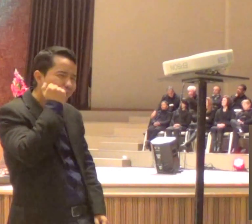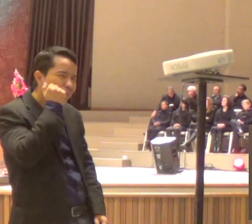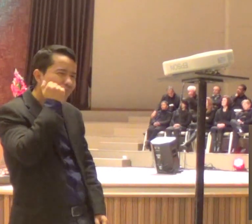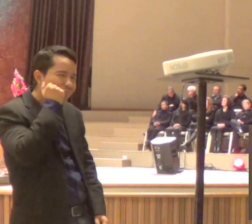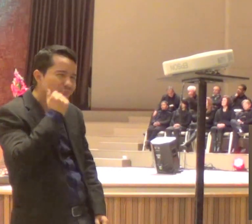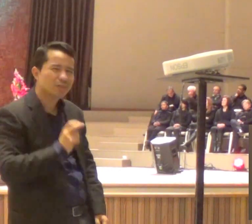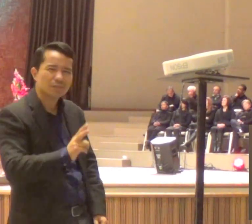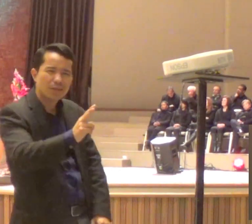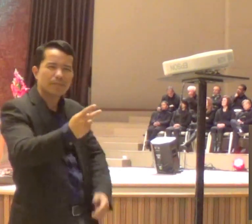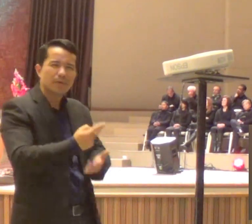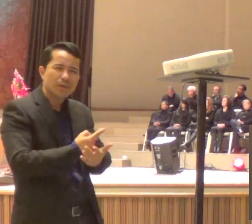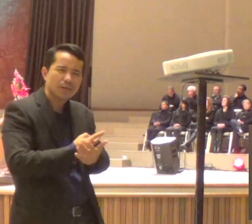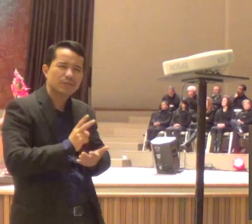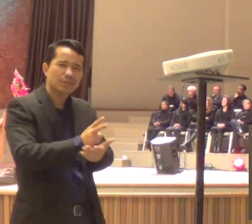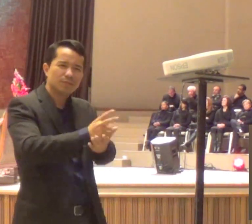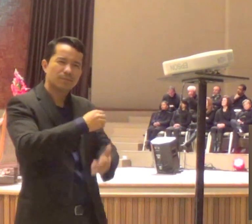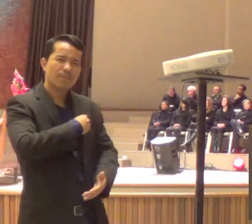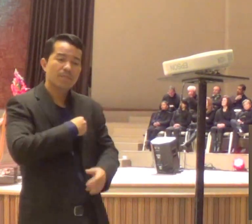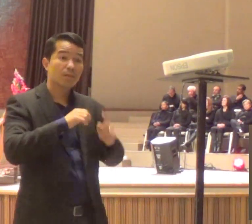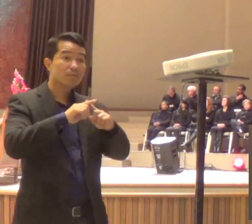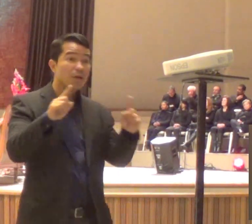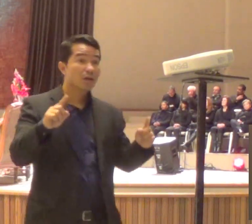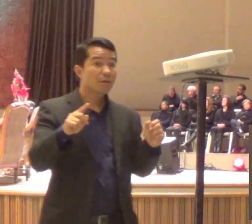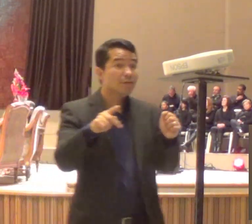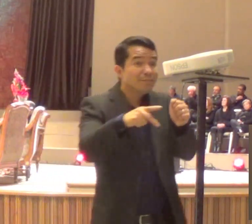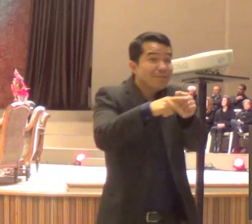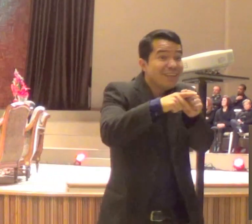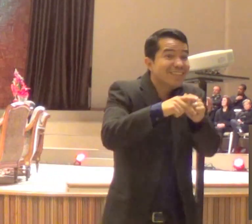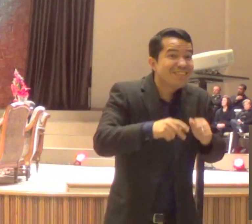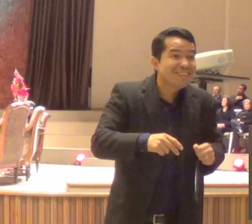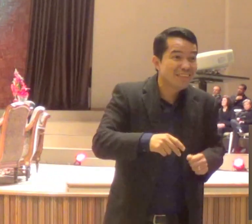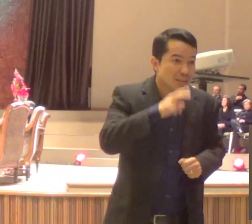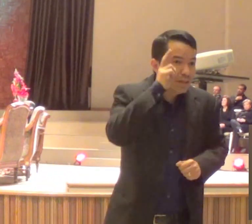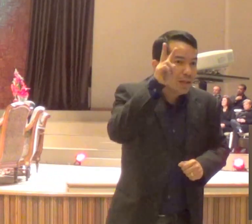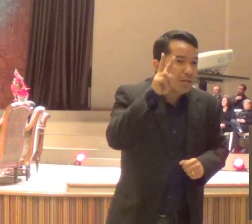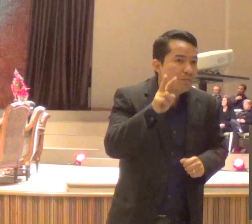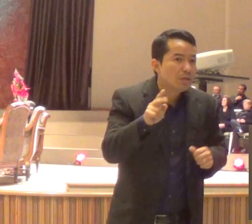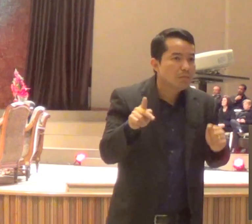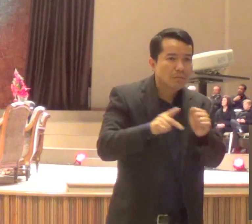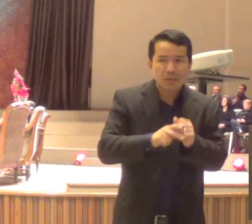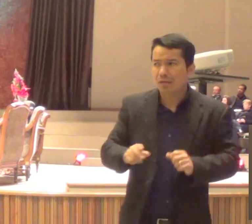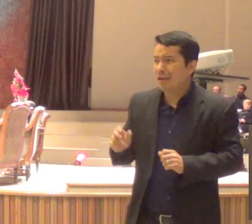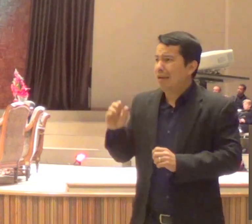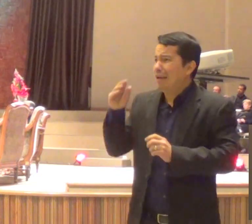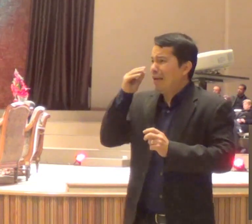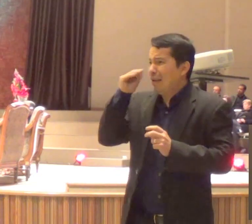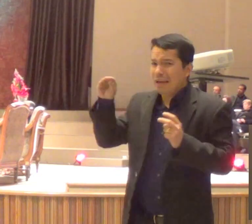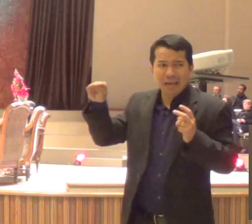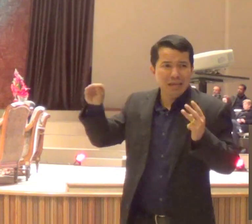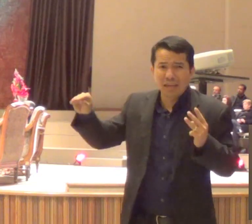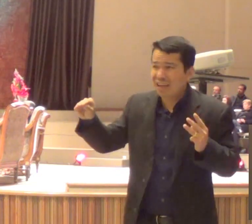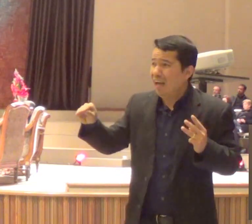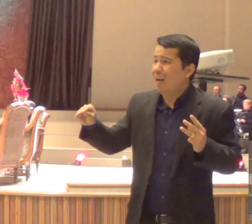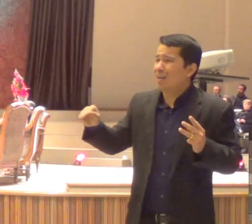e com Pedro, a diferença foi, que houve arrependimento, e houve